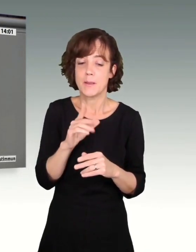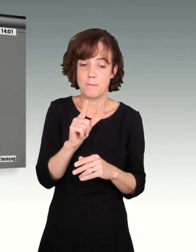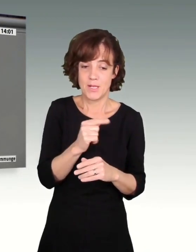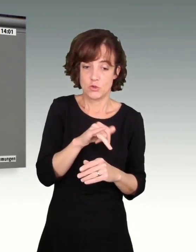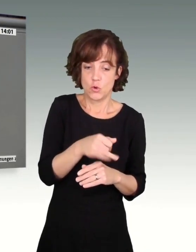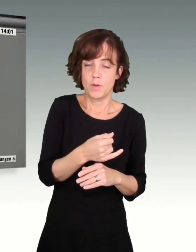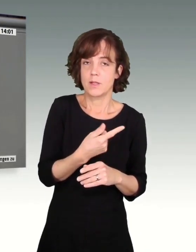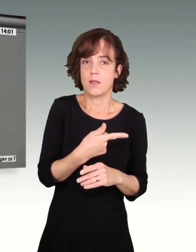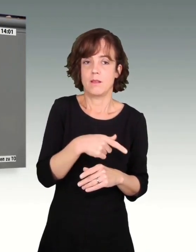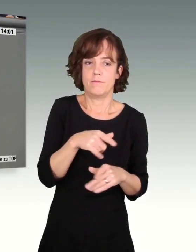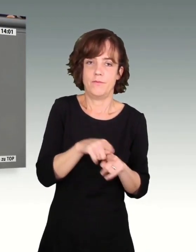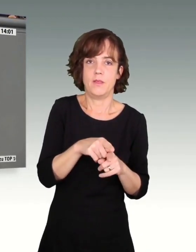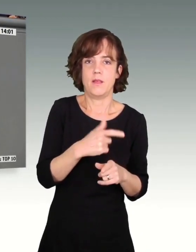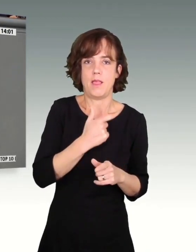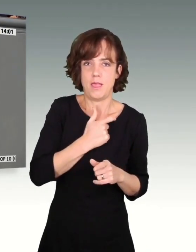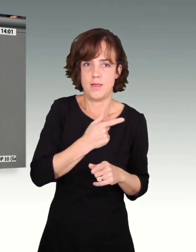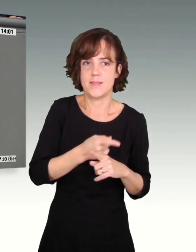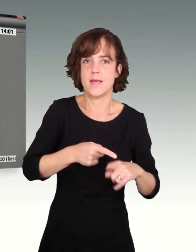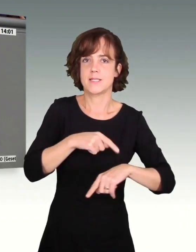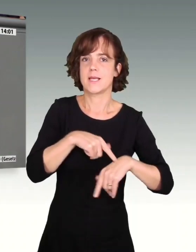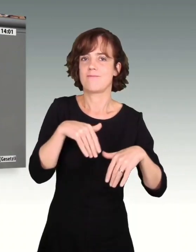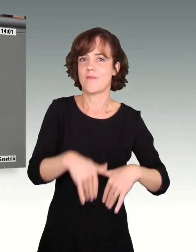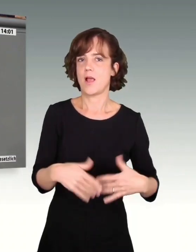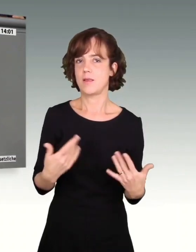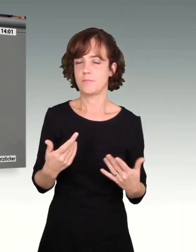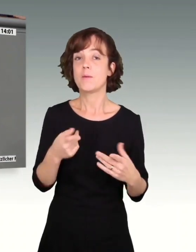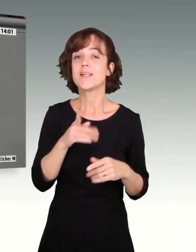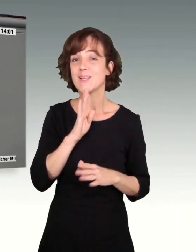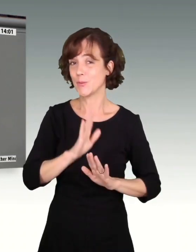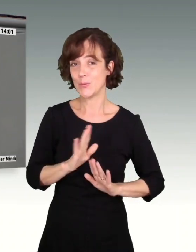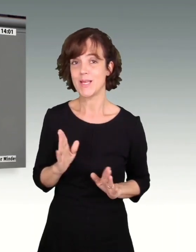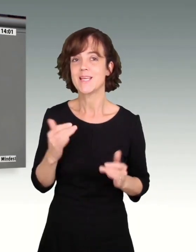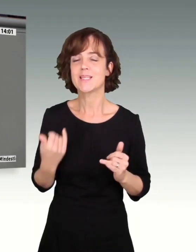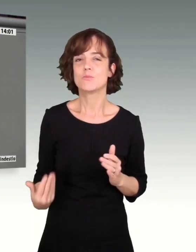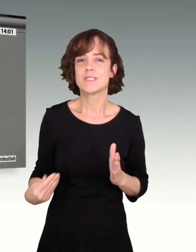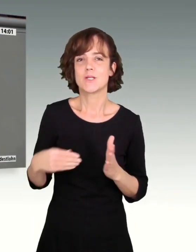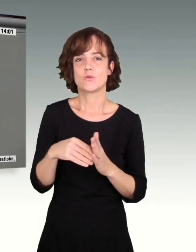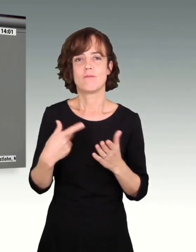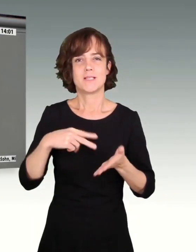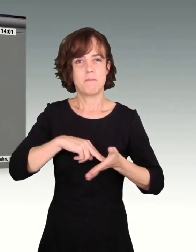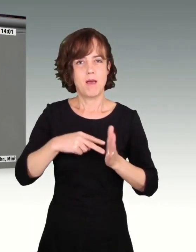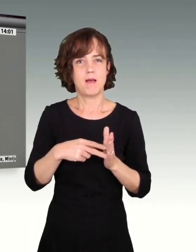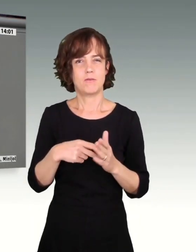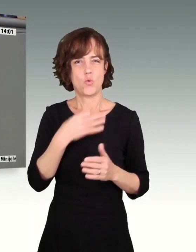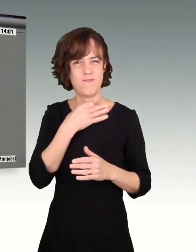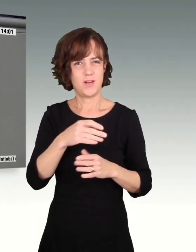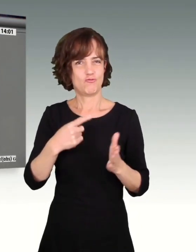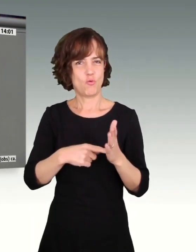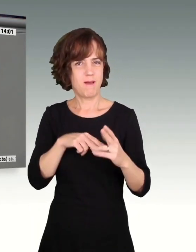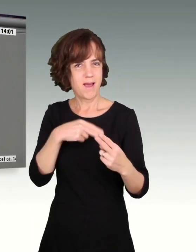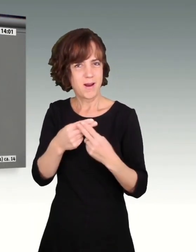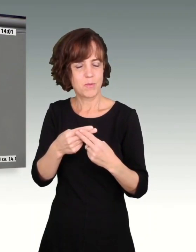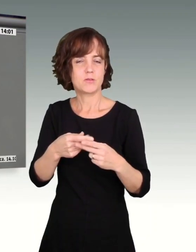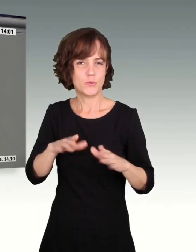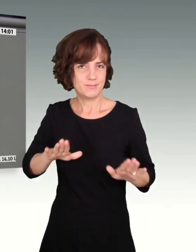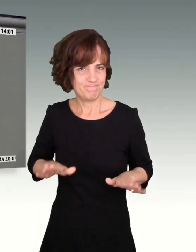Das reicht aber nicht aus. Jetzt müssen wir auch noch die geplanten und notwendigen steuerlichen Anpassungen auf den